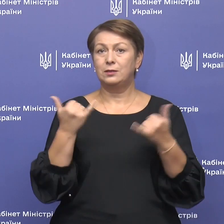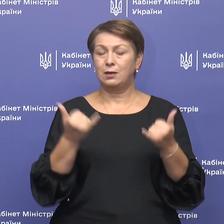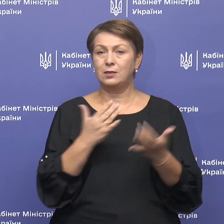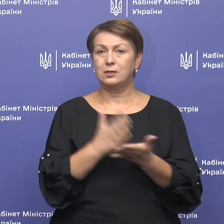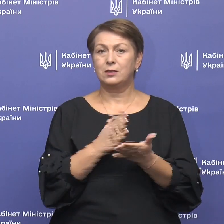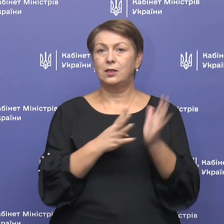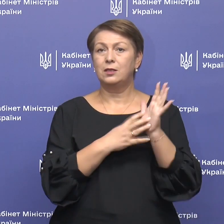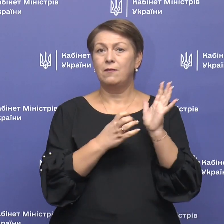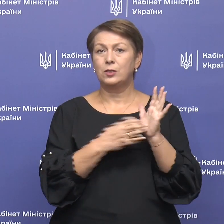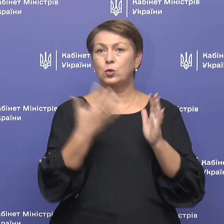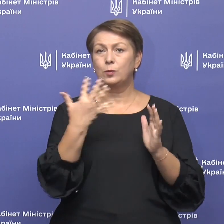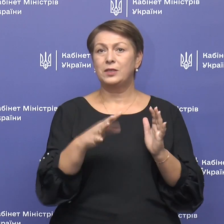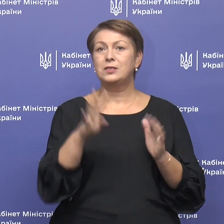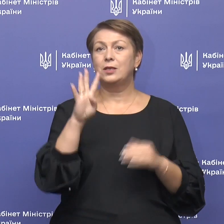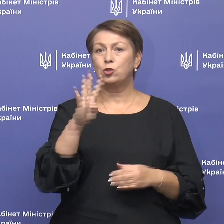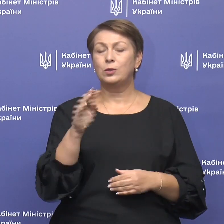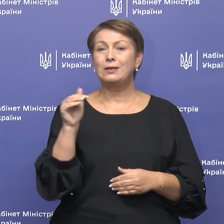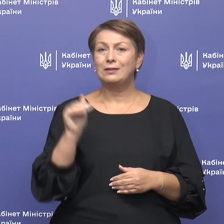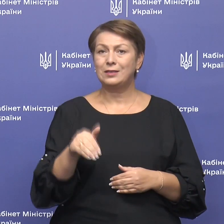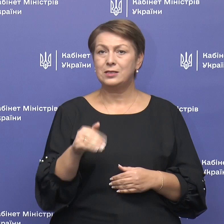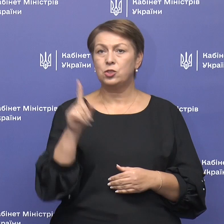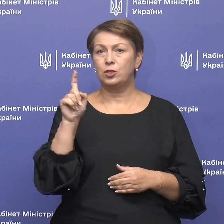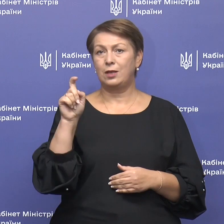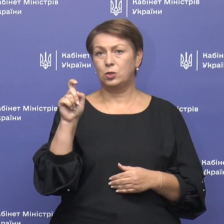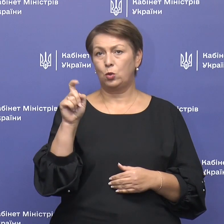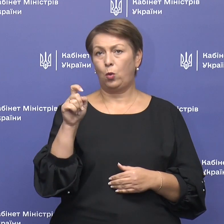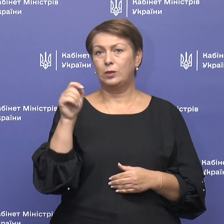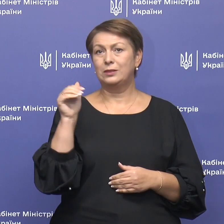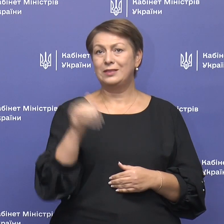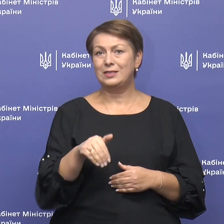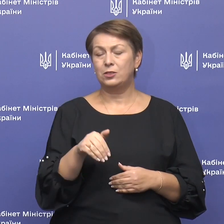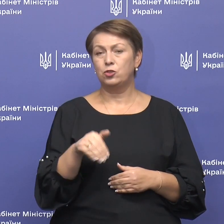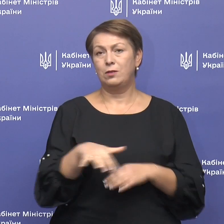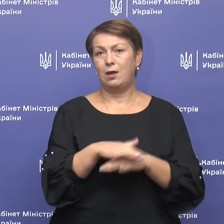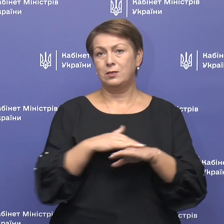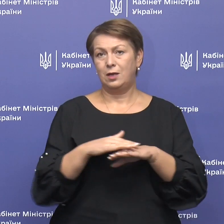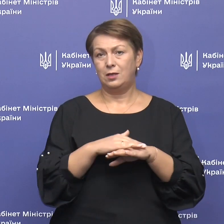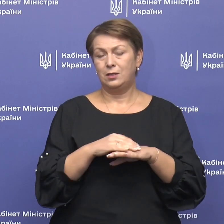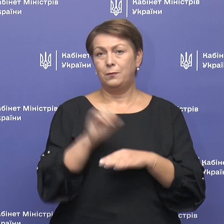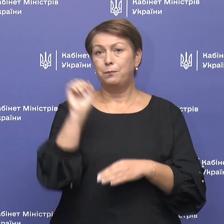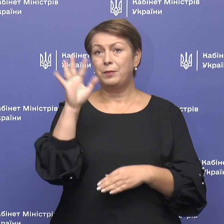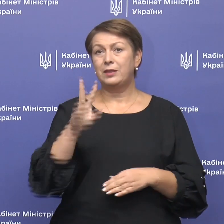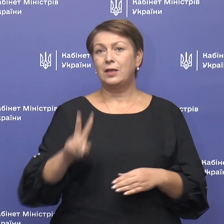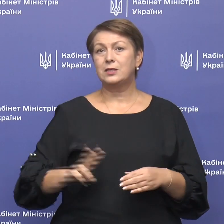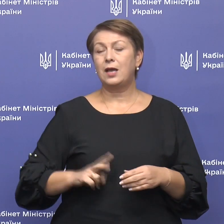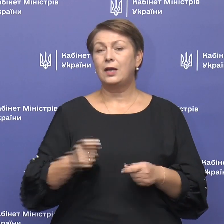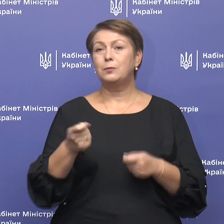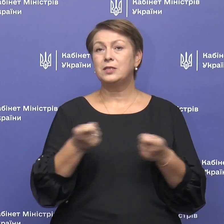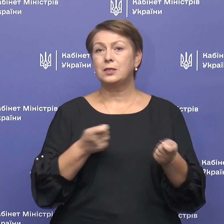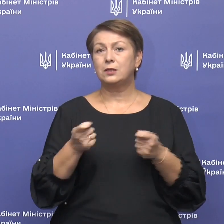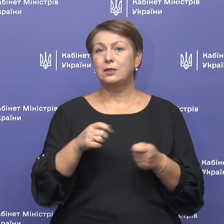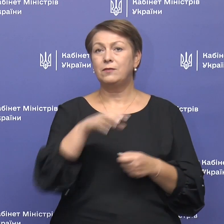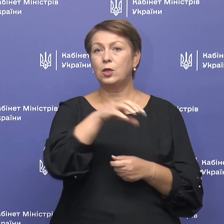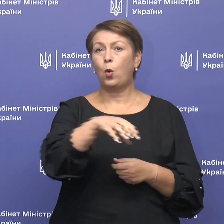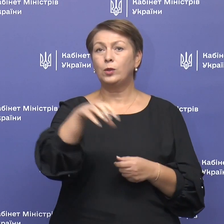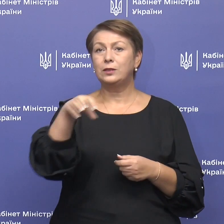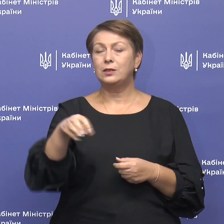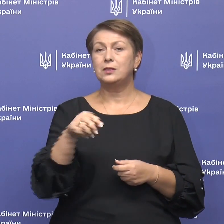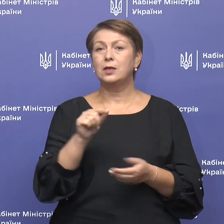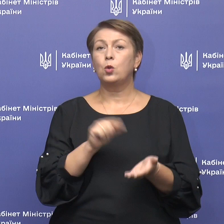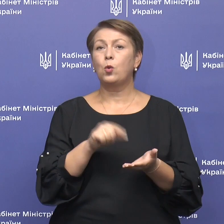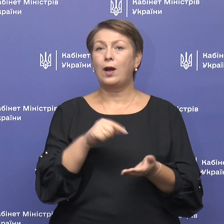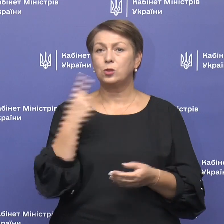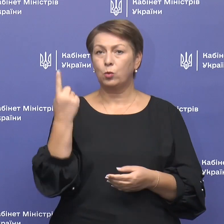954 тисячі на 100 тисяч населень. У 15 адміністративних одиницях Луганської